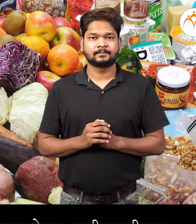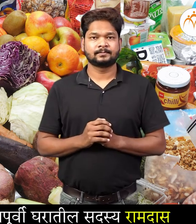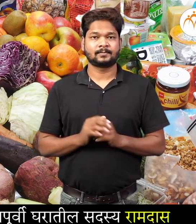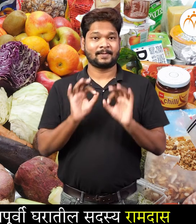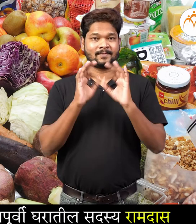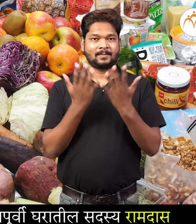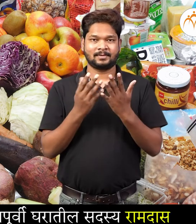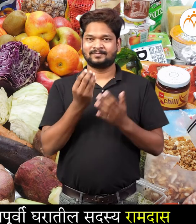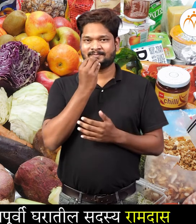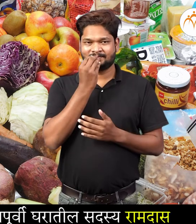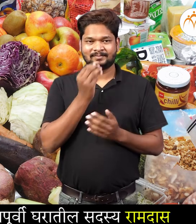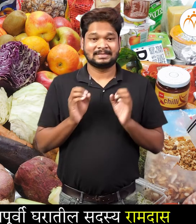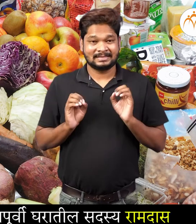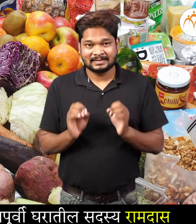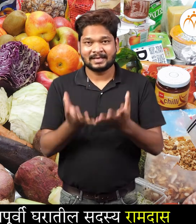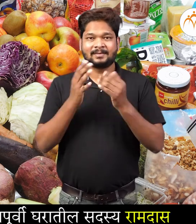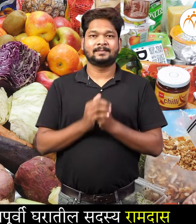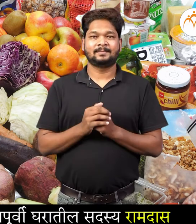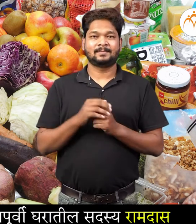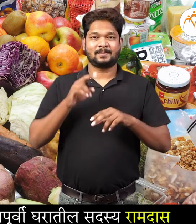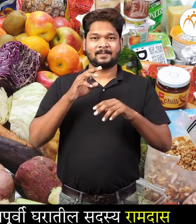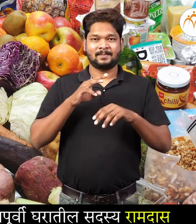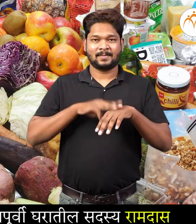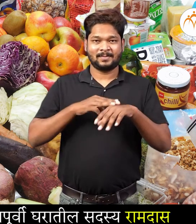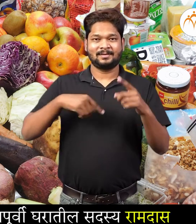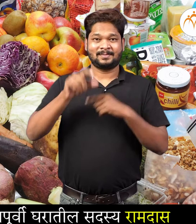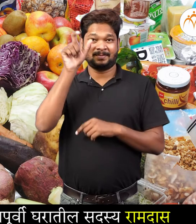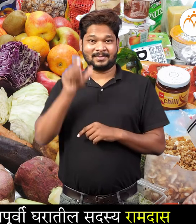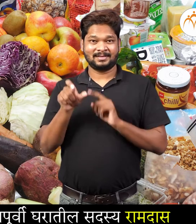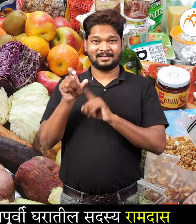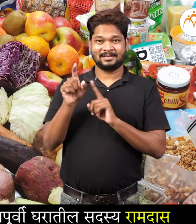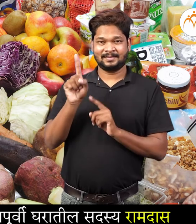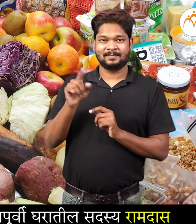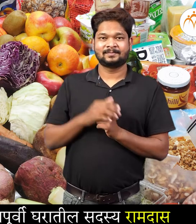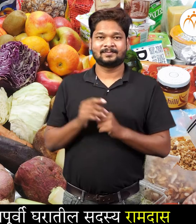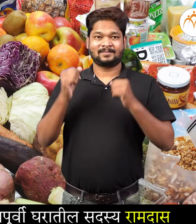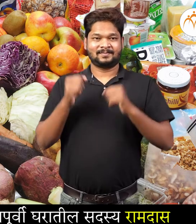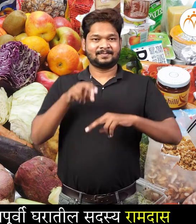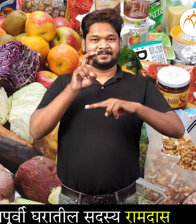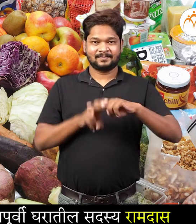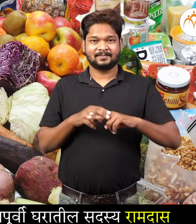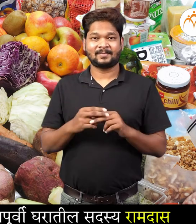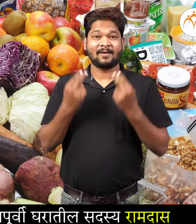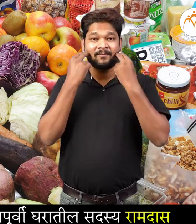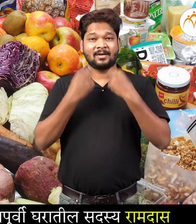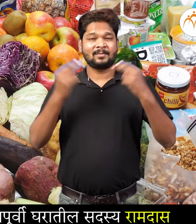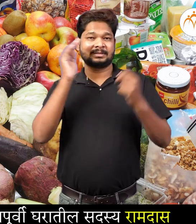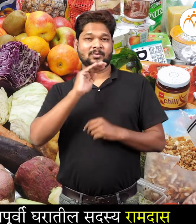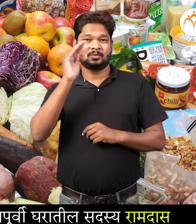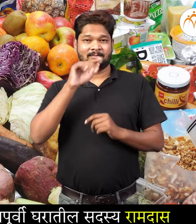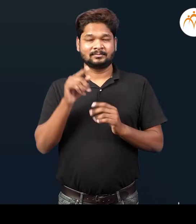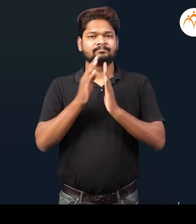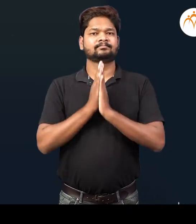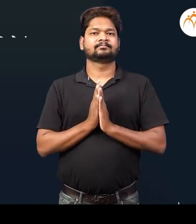अने कुटुम्बा जेवन सुरू करने पुर्वी घरातिल सदस्य राम्दा स्वामिनचा पुढिल श्लोक मन्टात